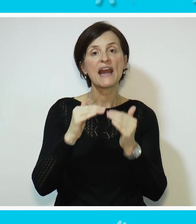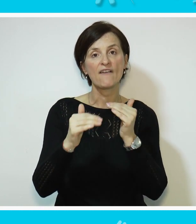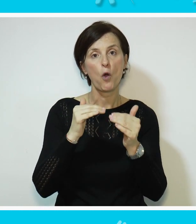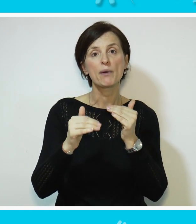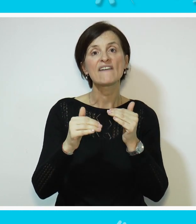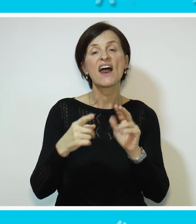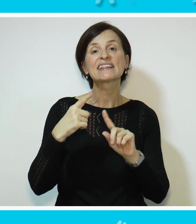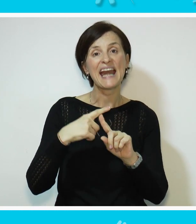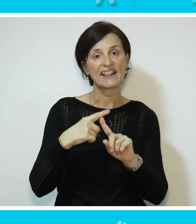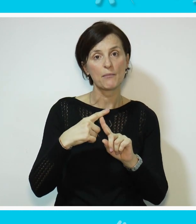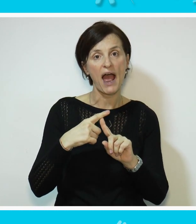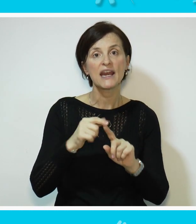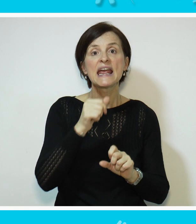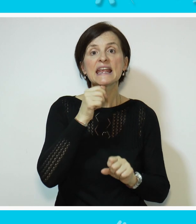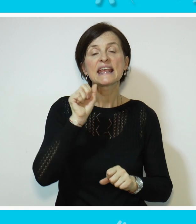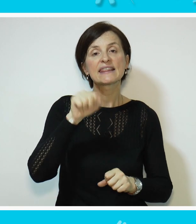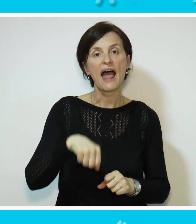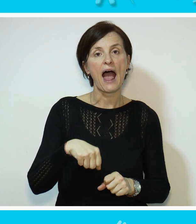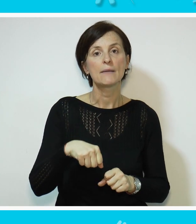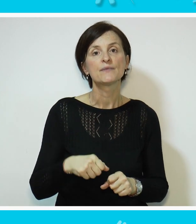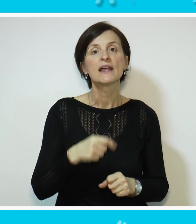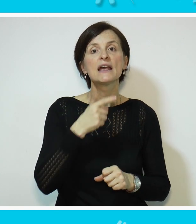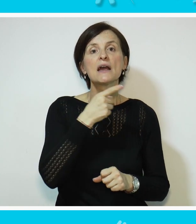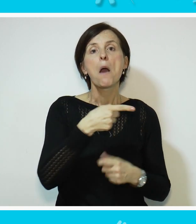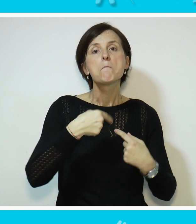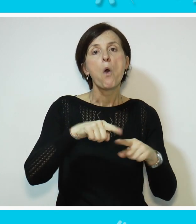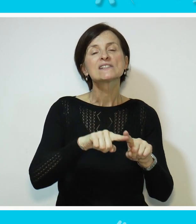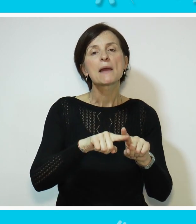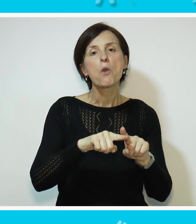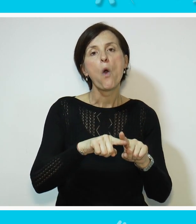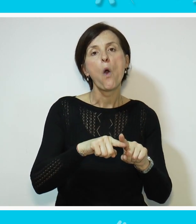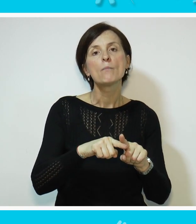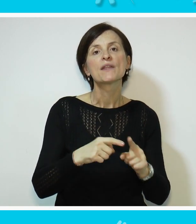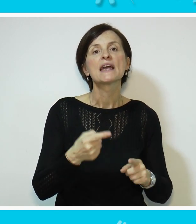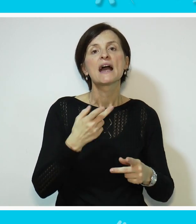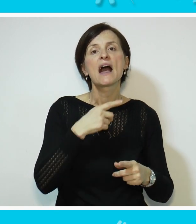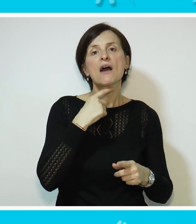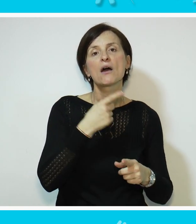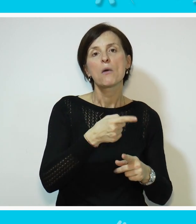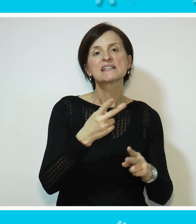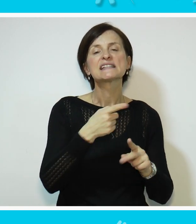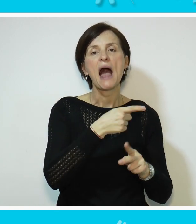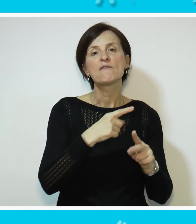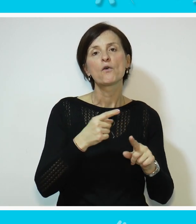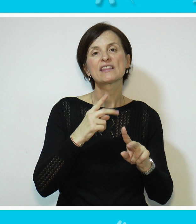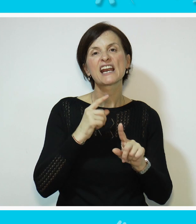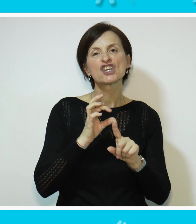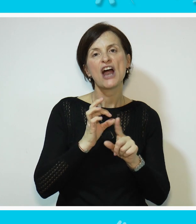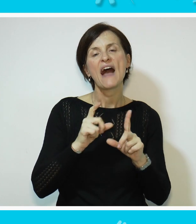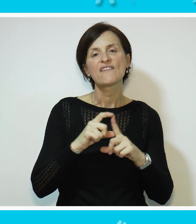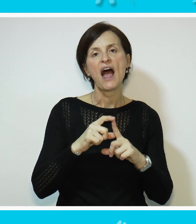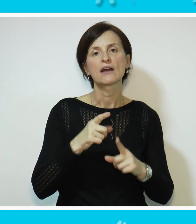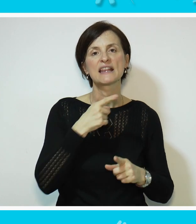ravnopravan kretman i da se posebno fokusirate u državi na njihov